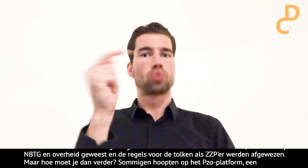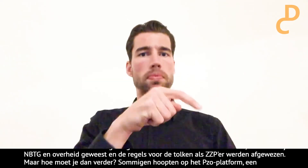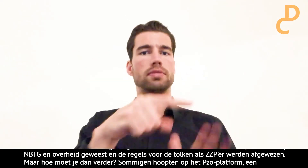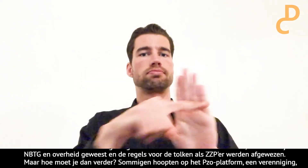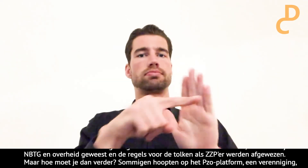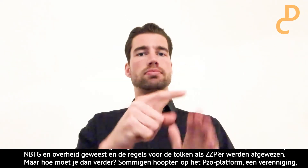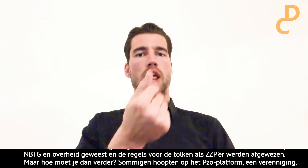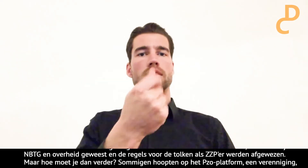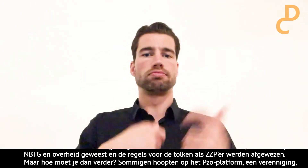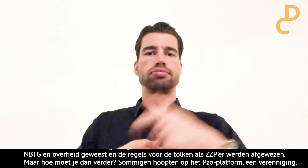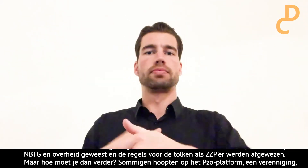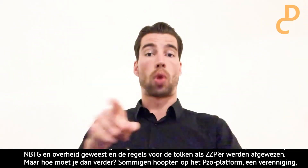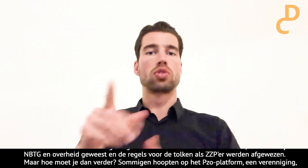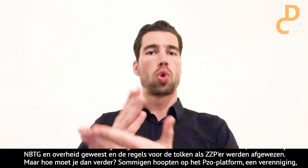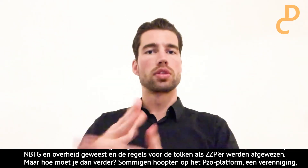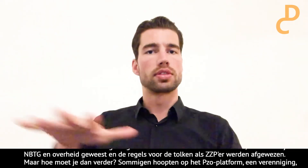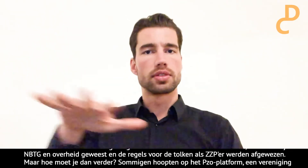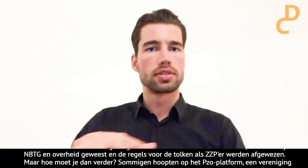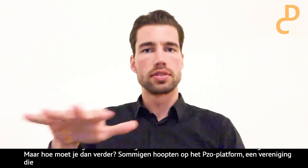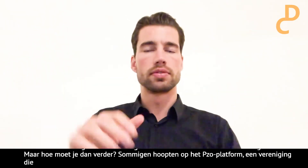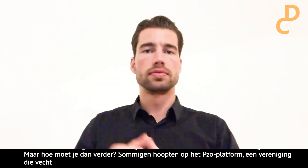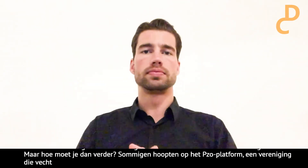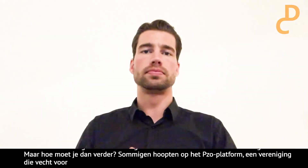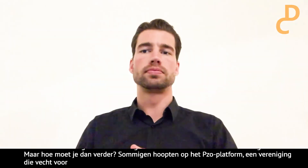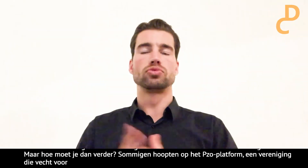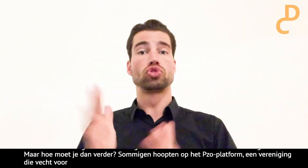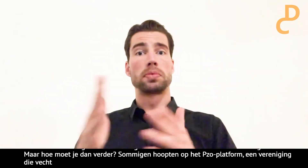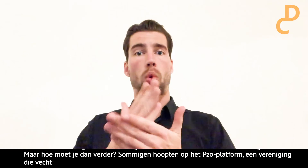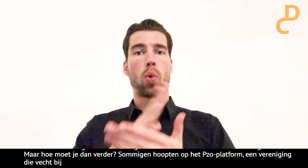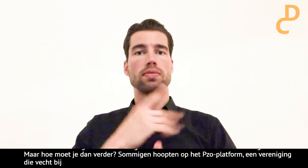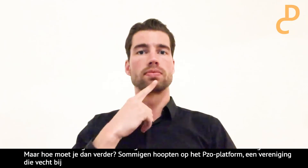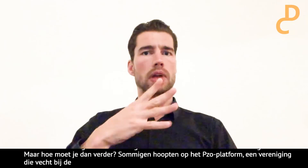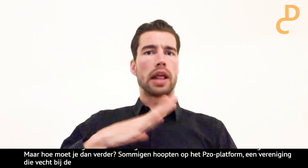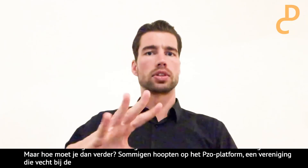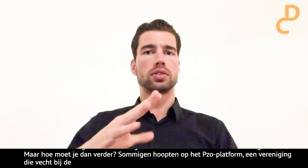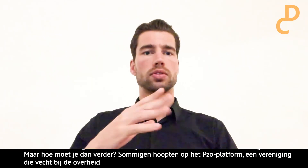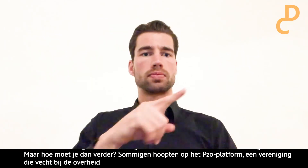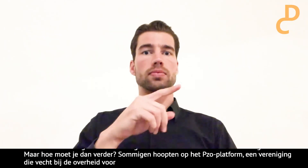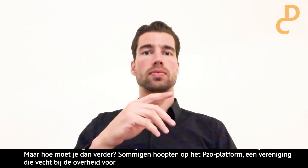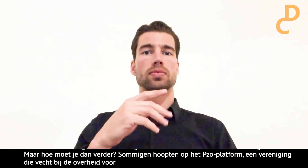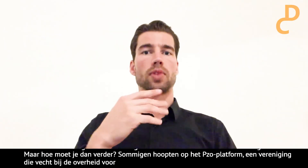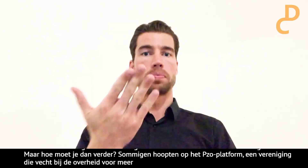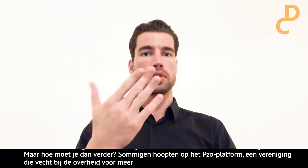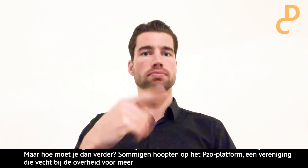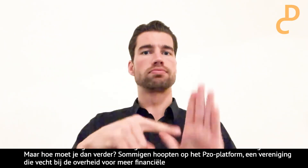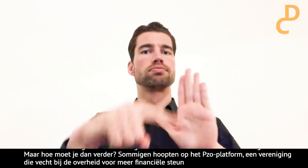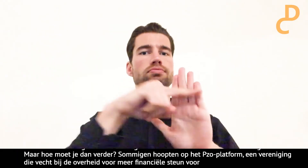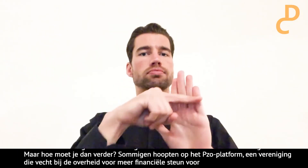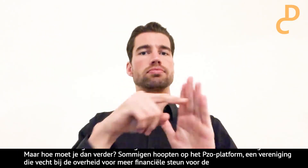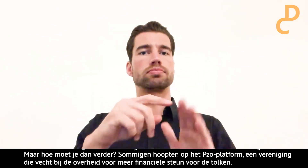vecht bij de overheid om meer financiële steun te krijgen voor de tolken. Sommige tolken hadden ook gezegd dat ze het heel lastig vonden